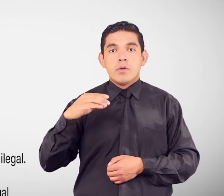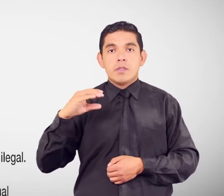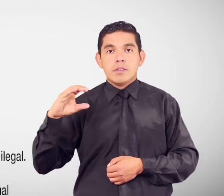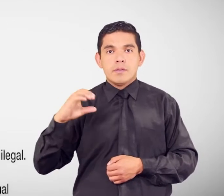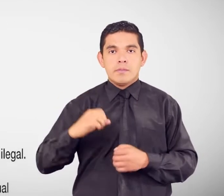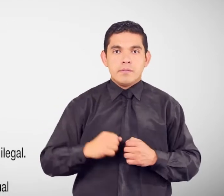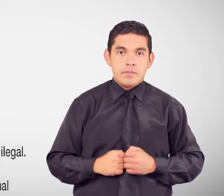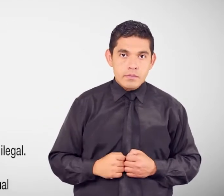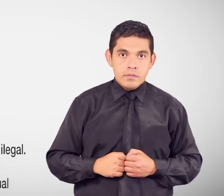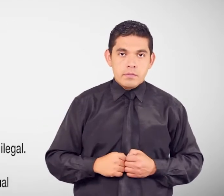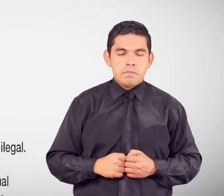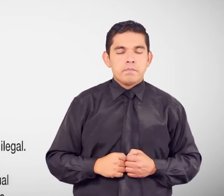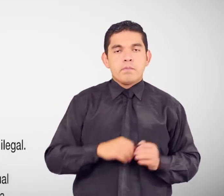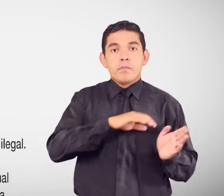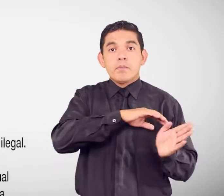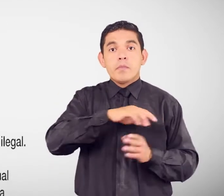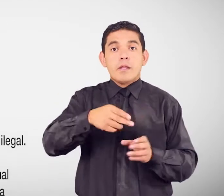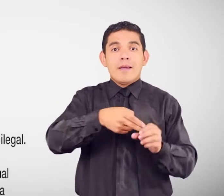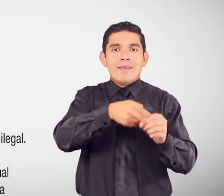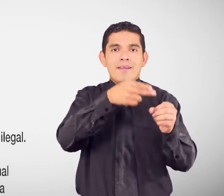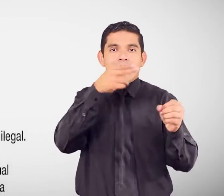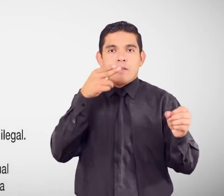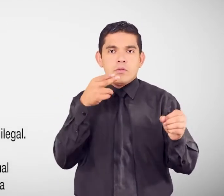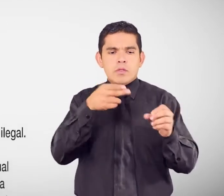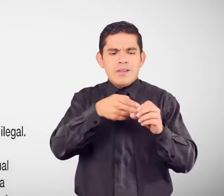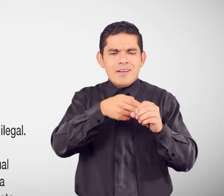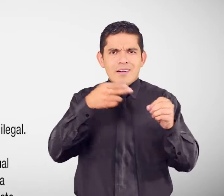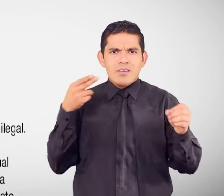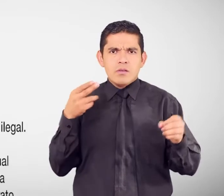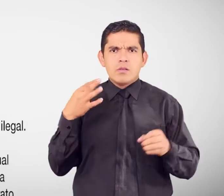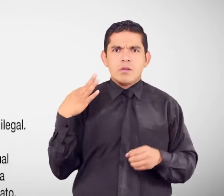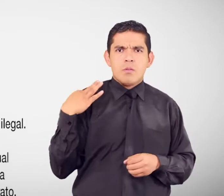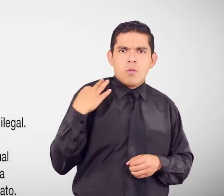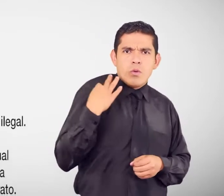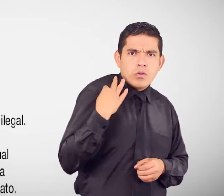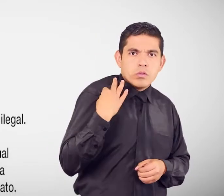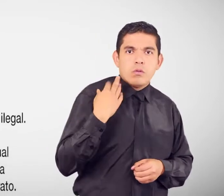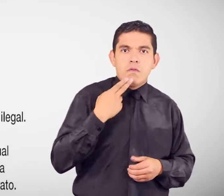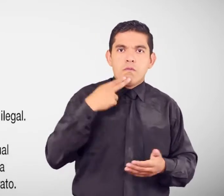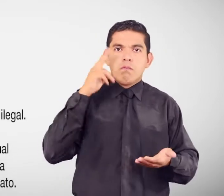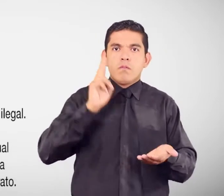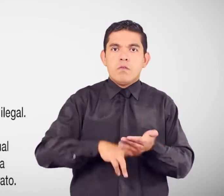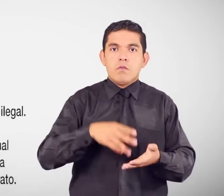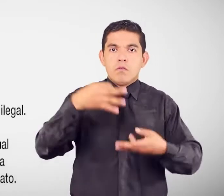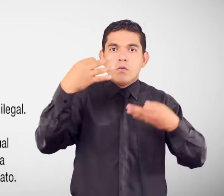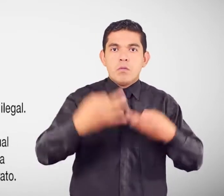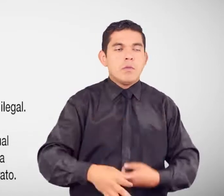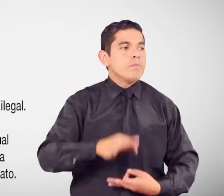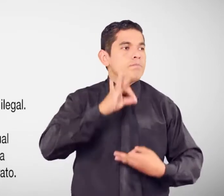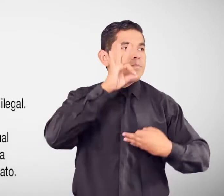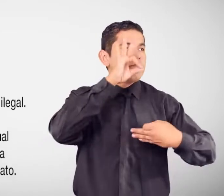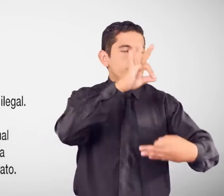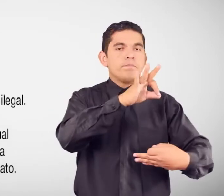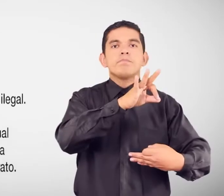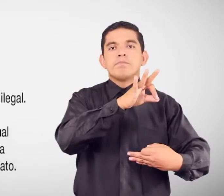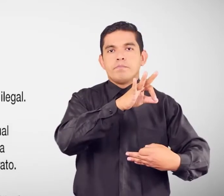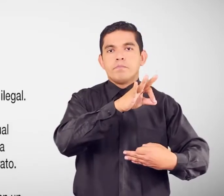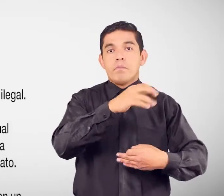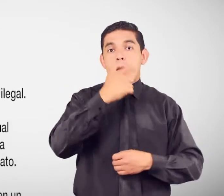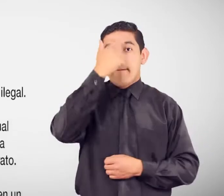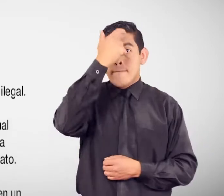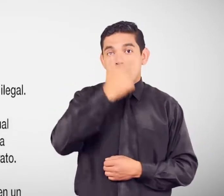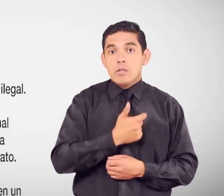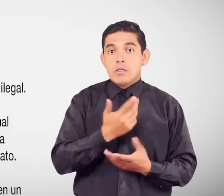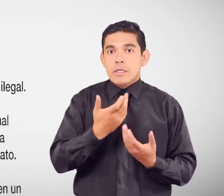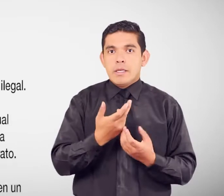Renuncias Renuncia voluntaria Formalmente presentada Es la figura más común Cuando una persona desea dejar su